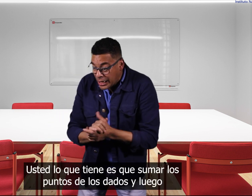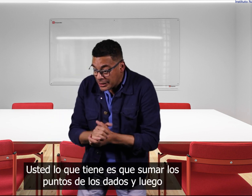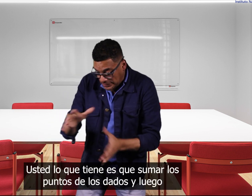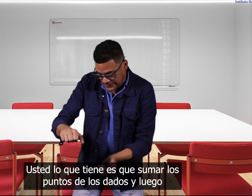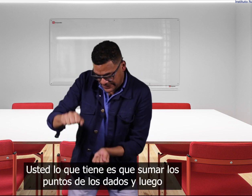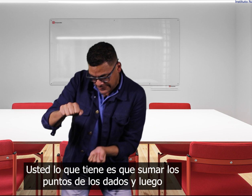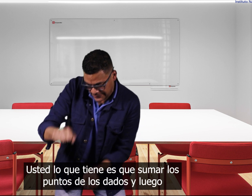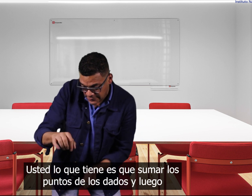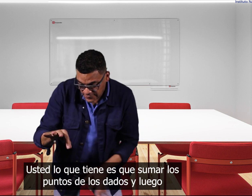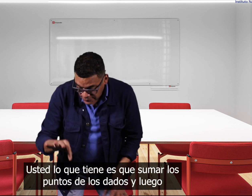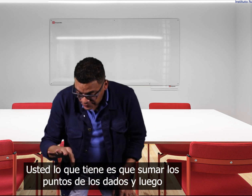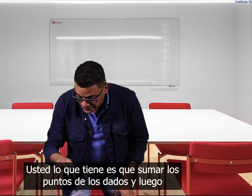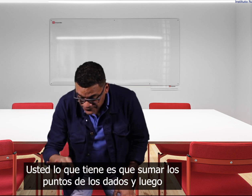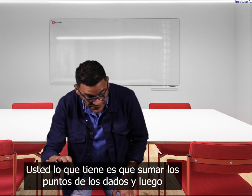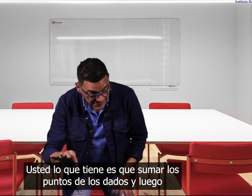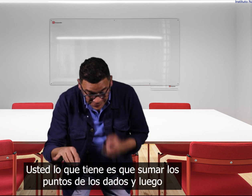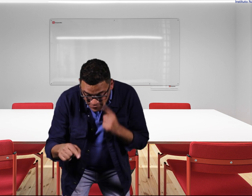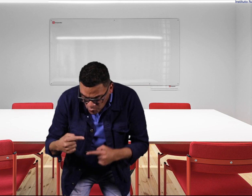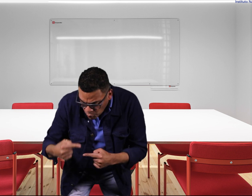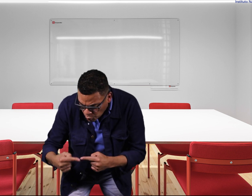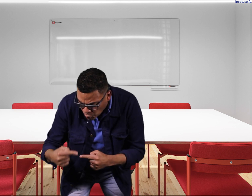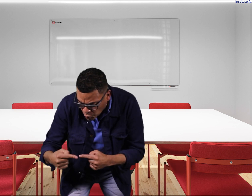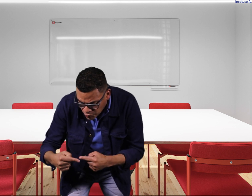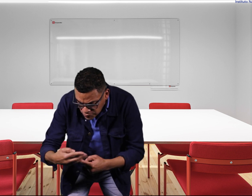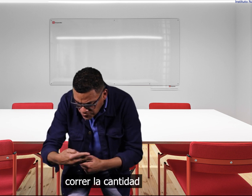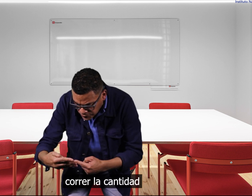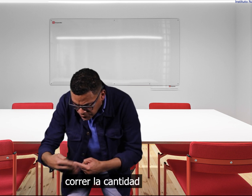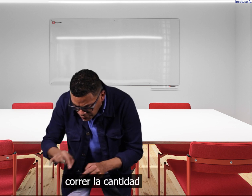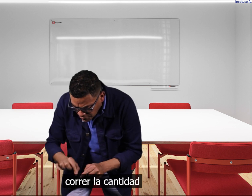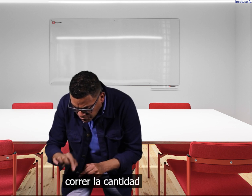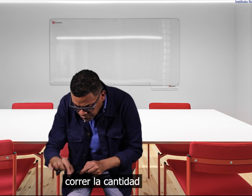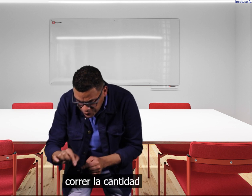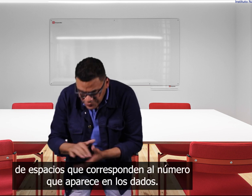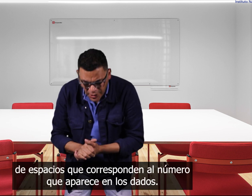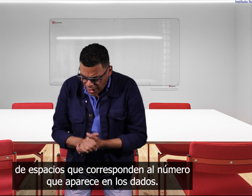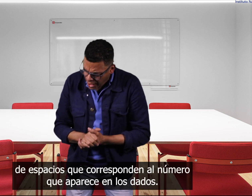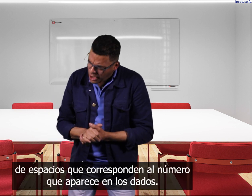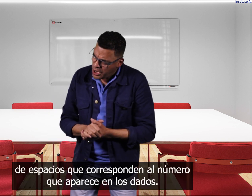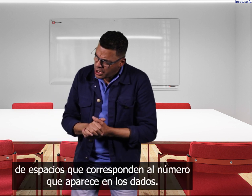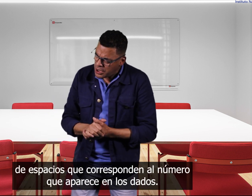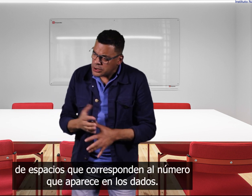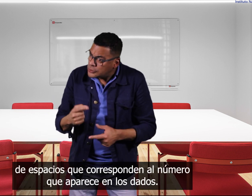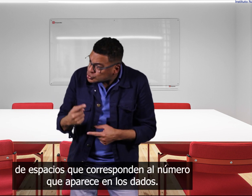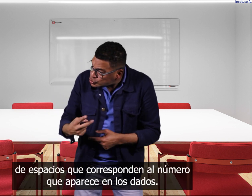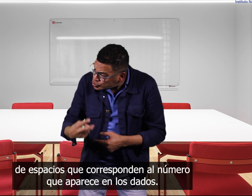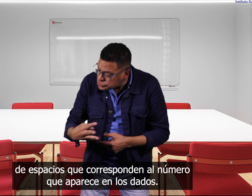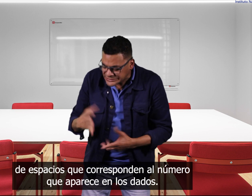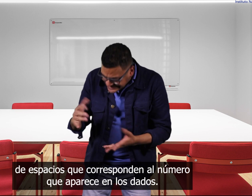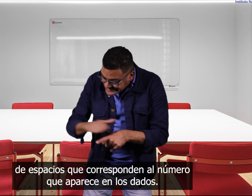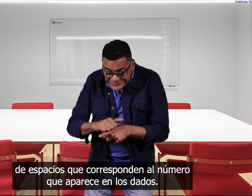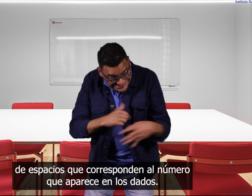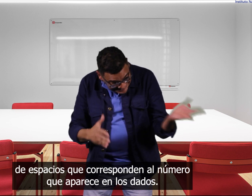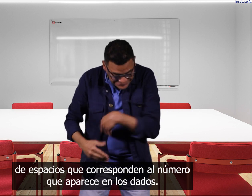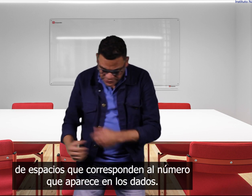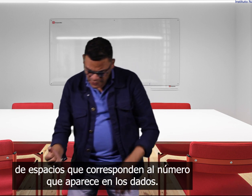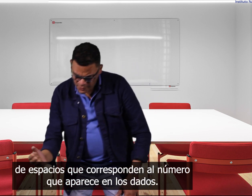que sumar los puntos de los dados y luego correr la cantidad de espacios que corresponden al número que aparece en los dados